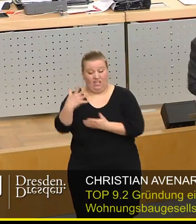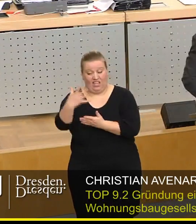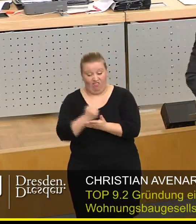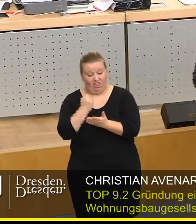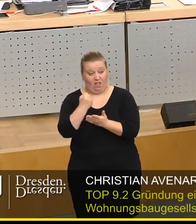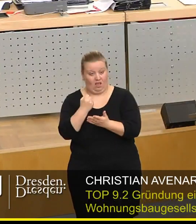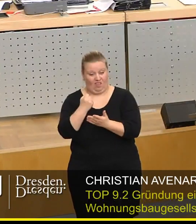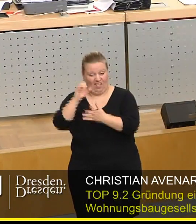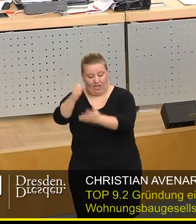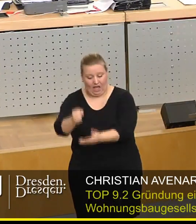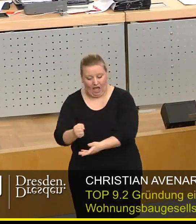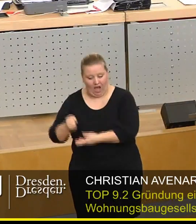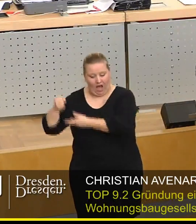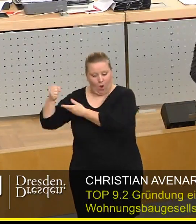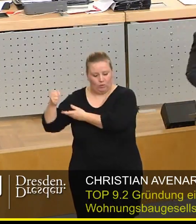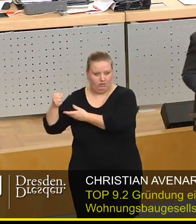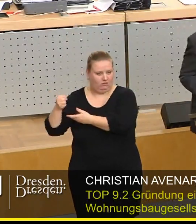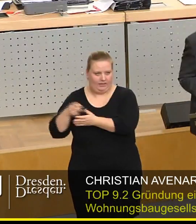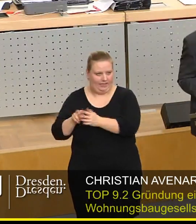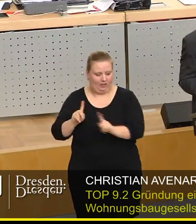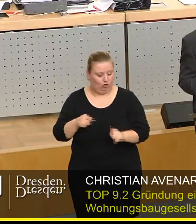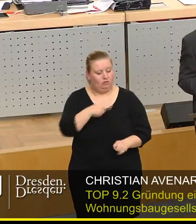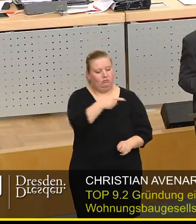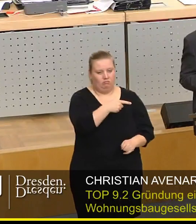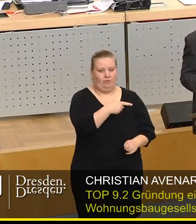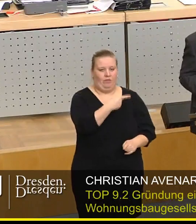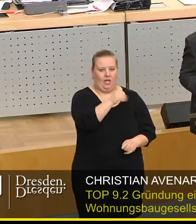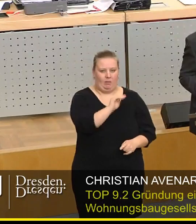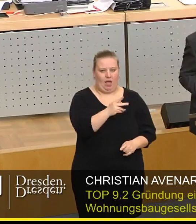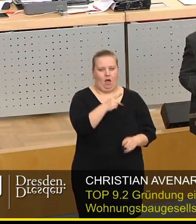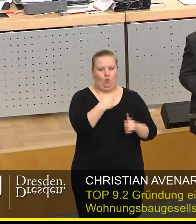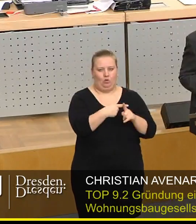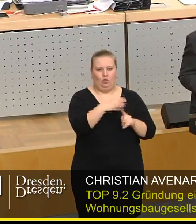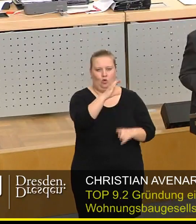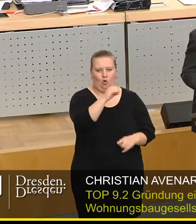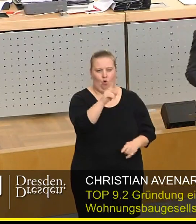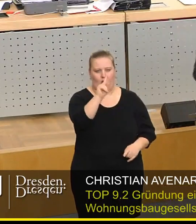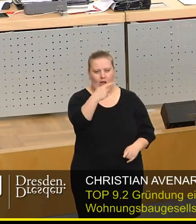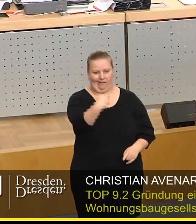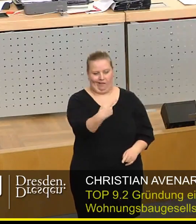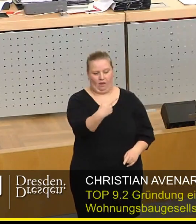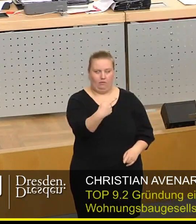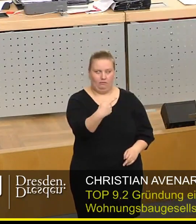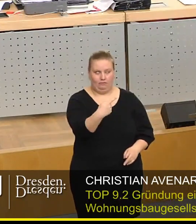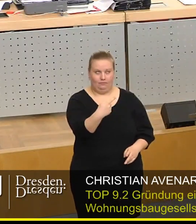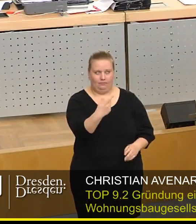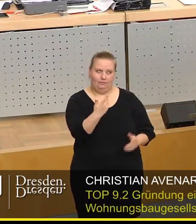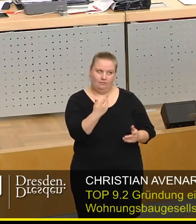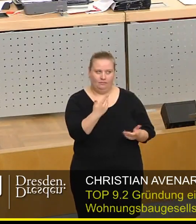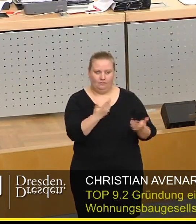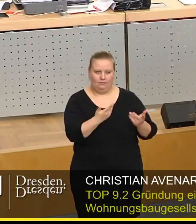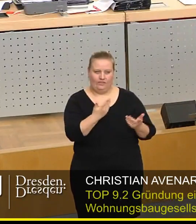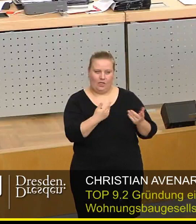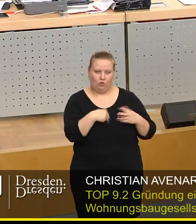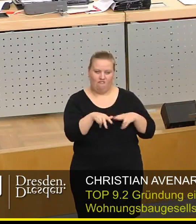rauszunehmen, während die GmbH und Co. KG von Böswilligen – solche gibt es vielleicht